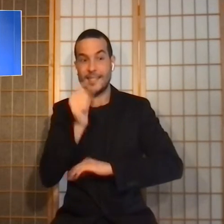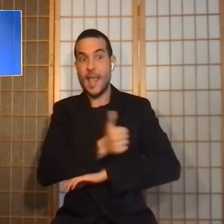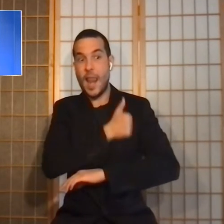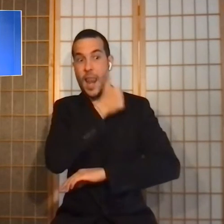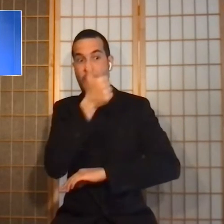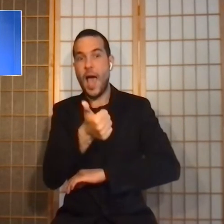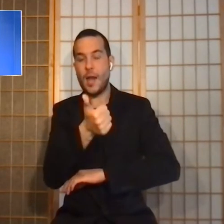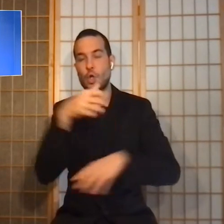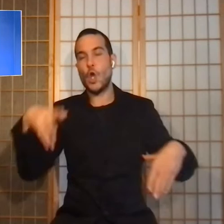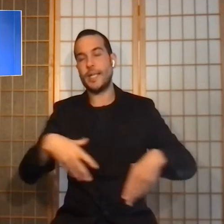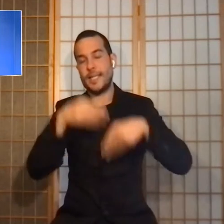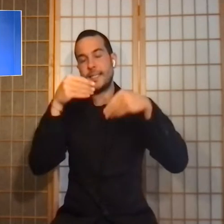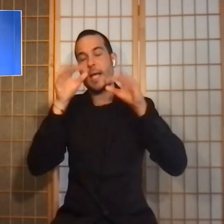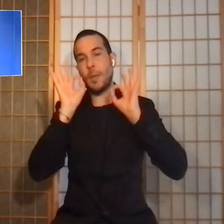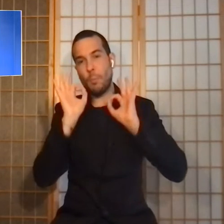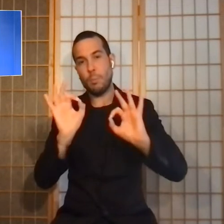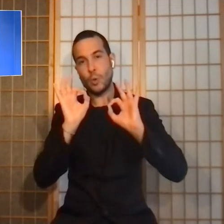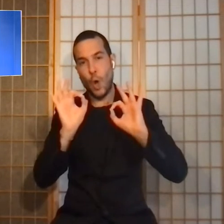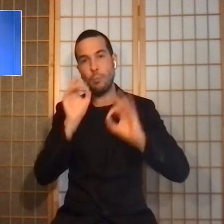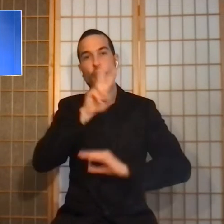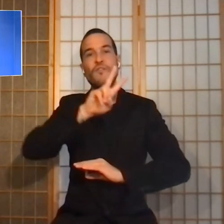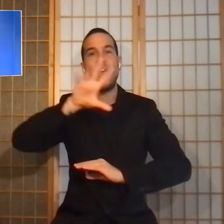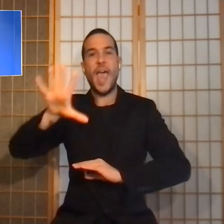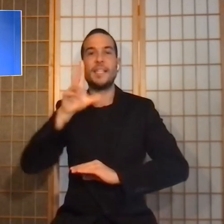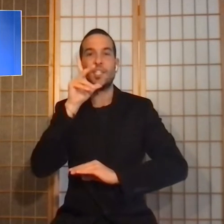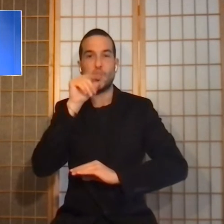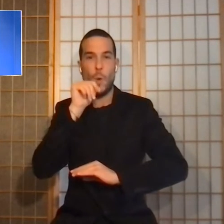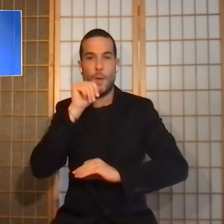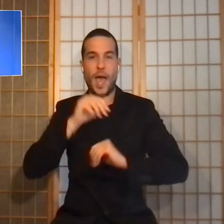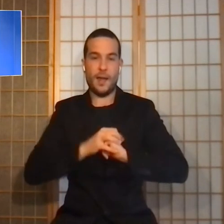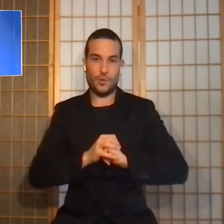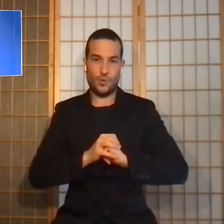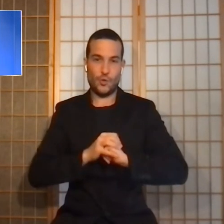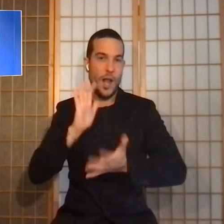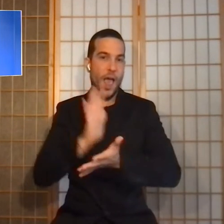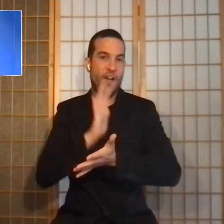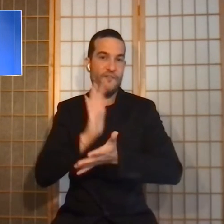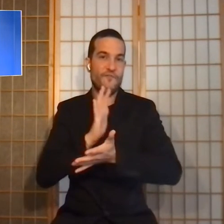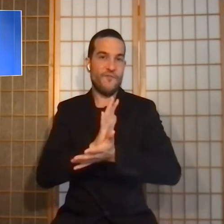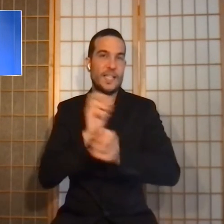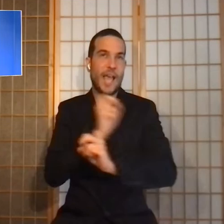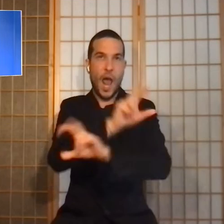iniziasse proprio il 25 marzo che è la festa dell'annunciazione.